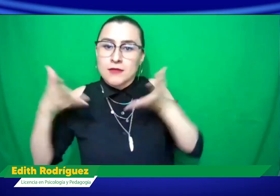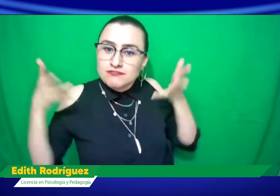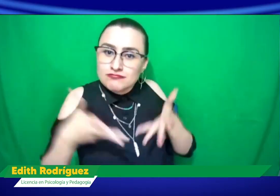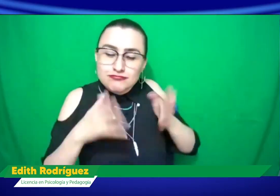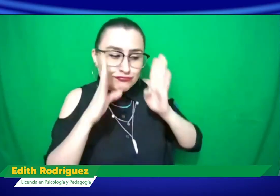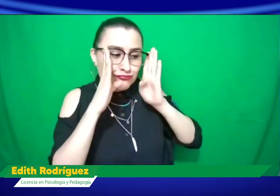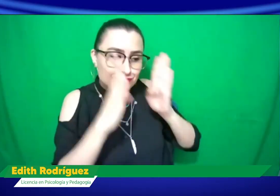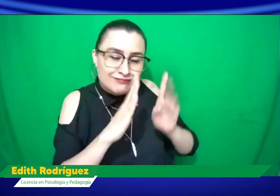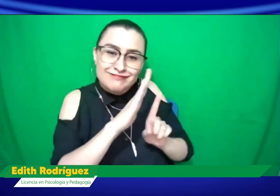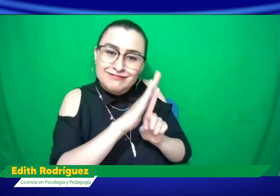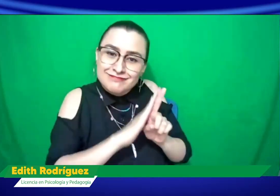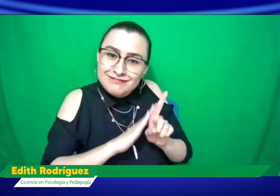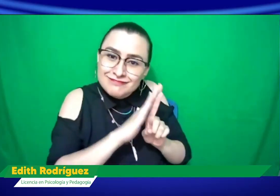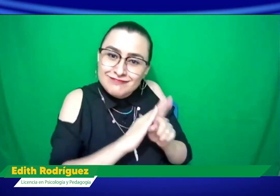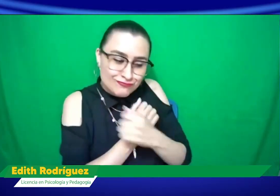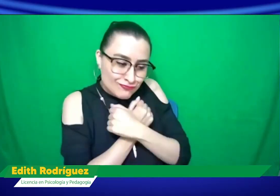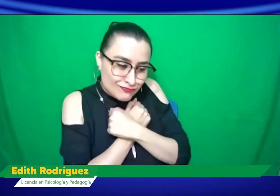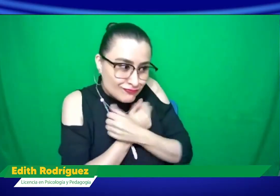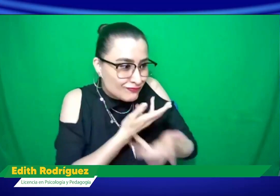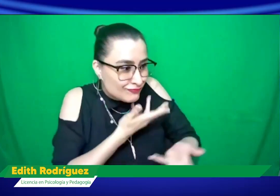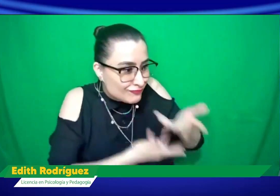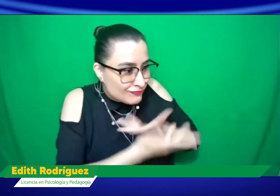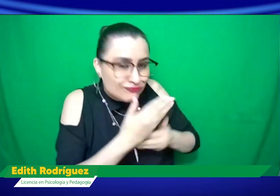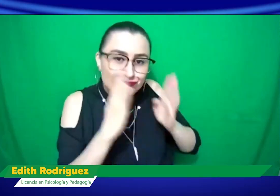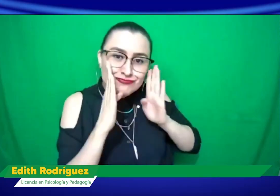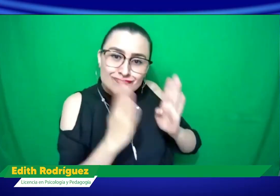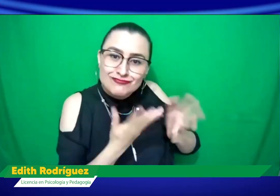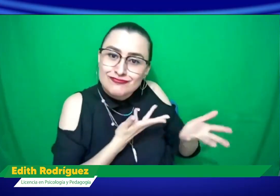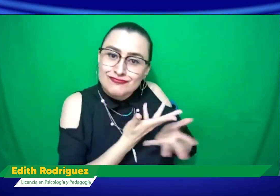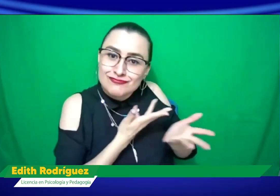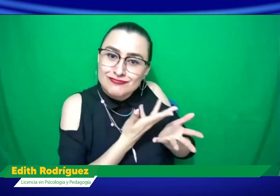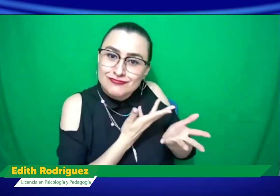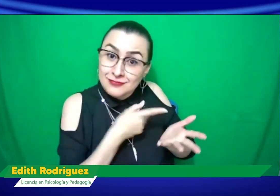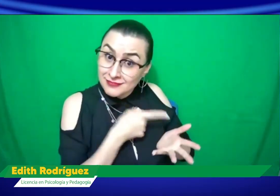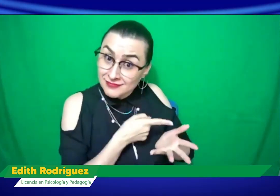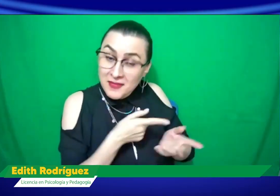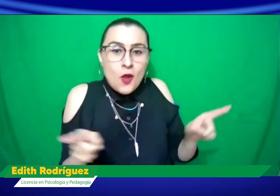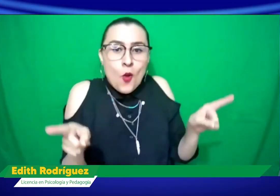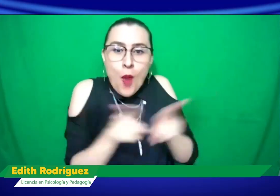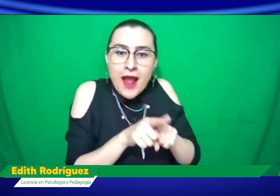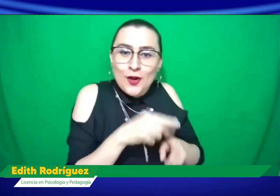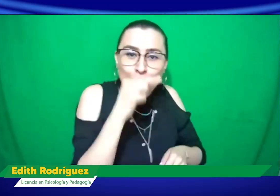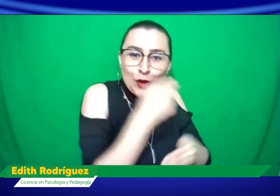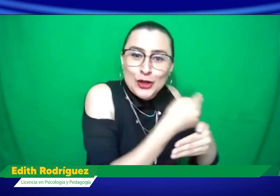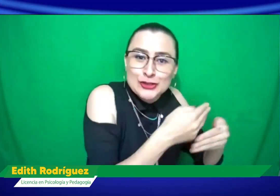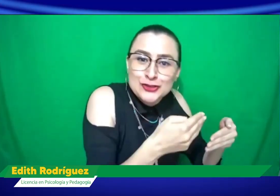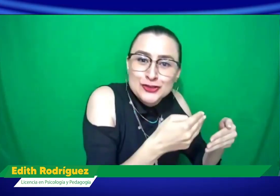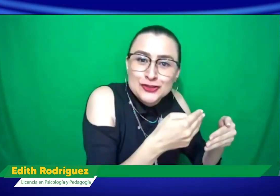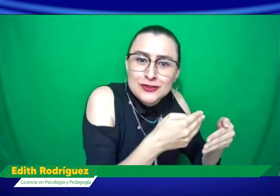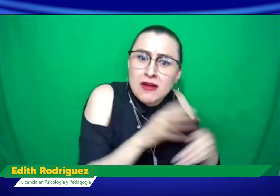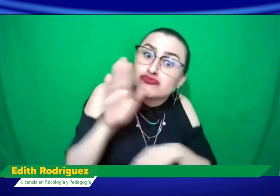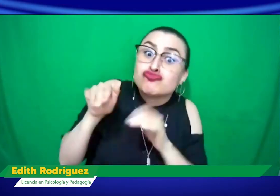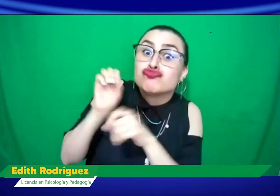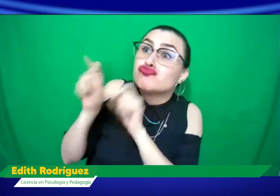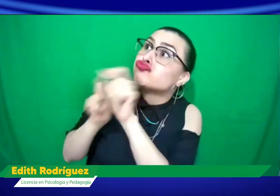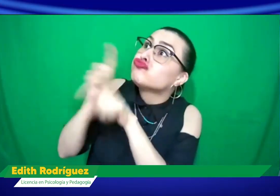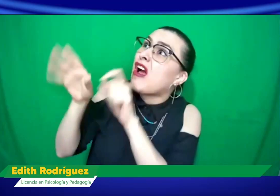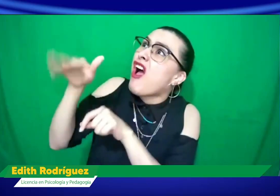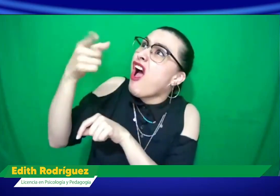Las personas mayores necesitan esa atención, ese cuidado, ese amor, ese cariño. Entonces, lo mismo sucede con los